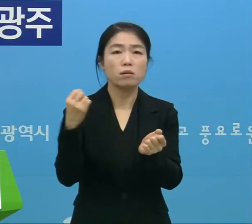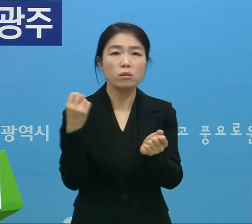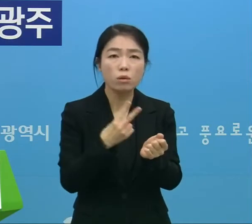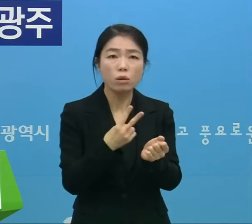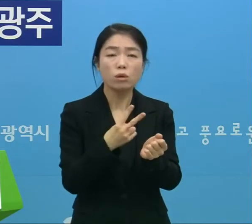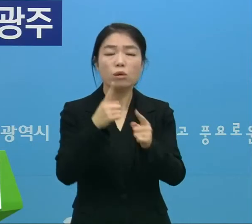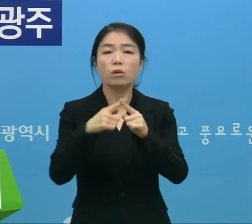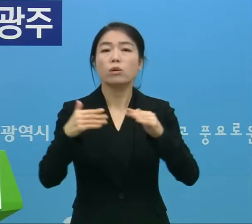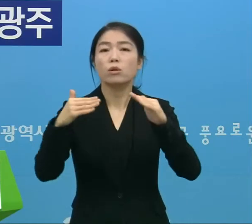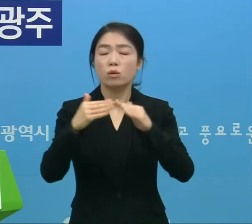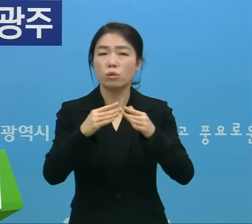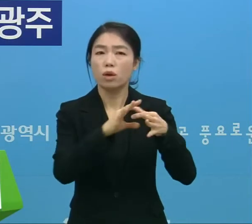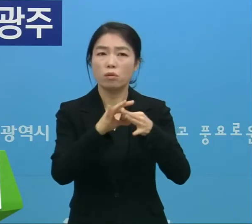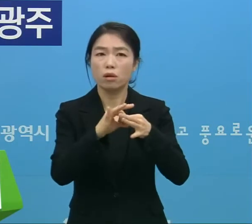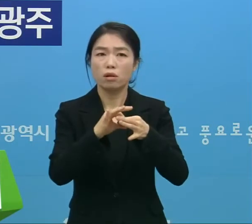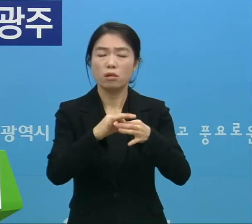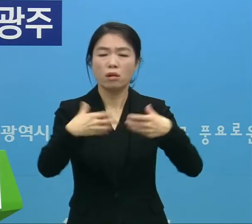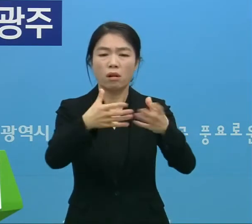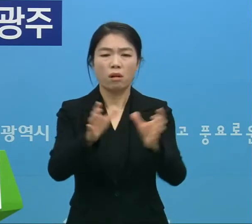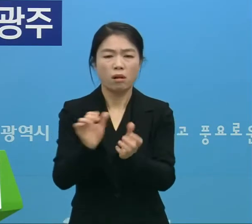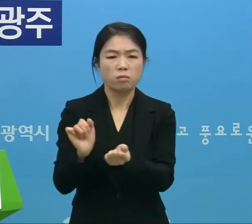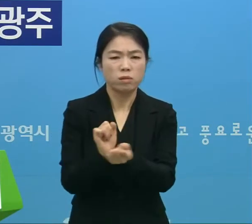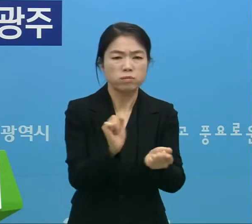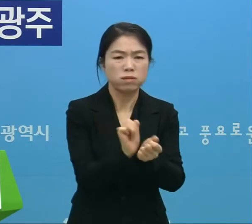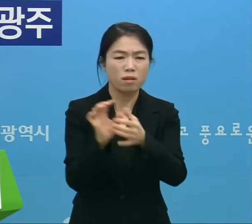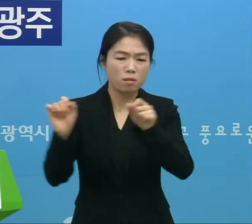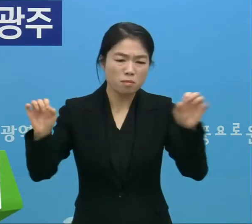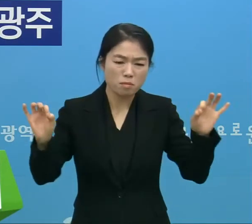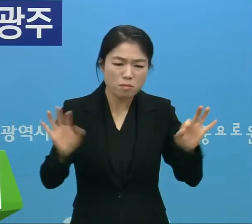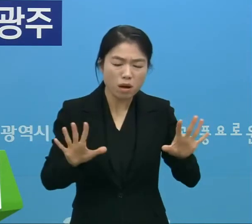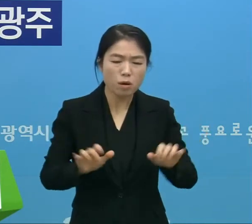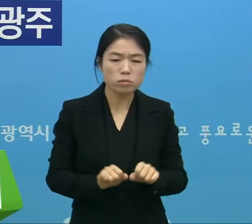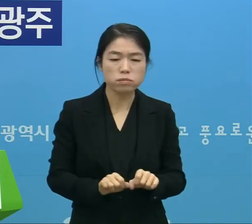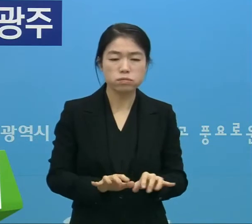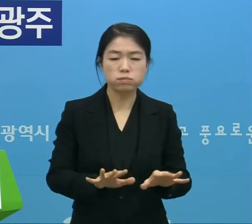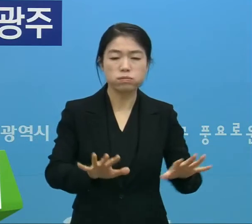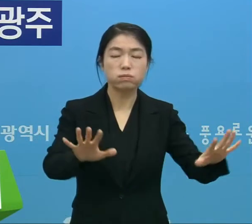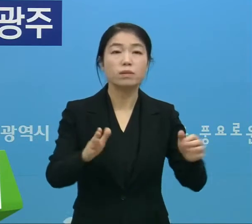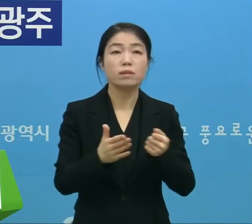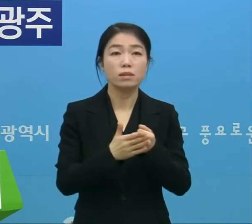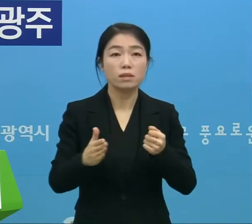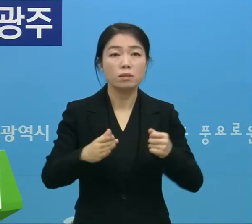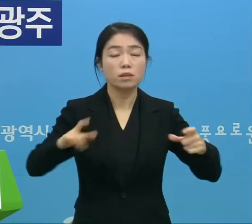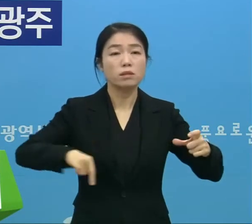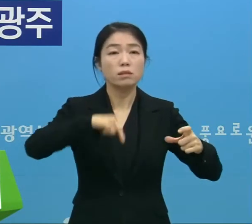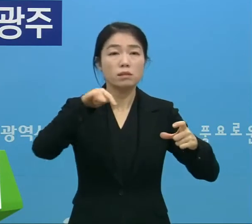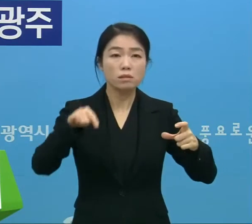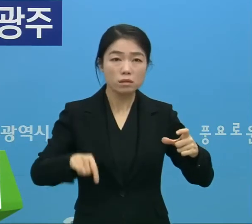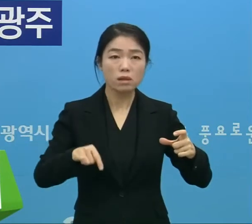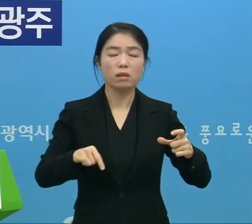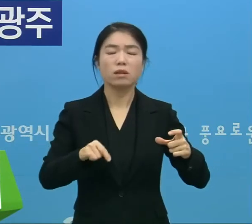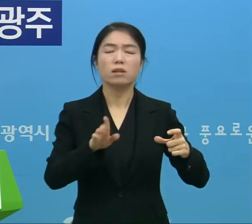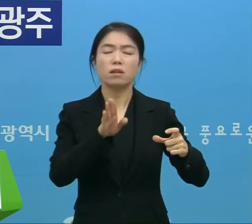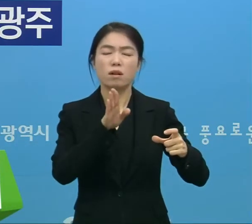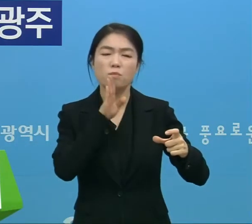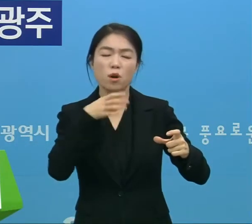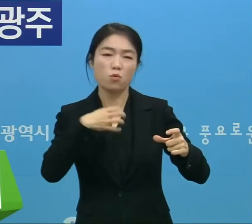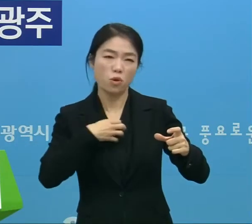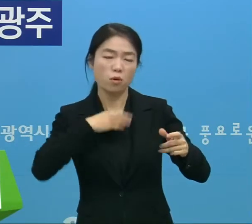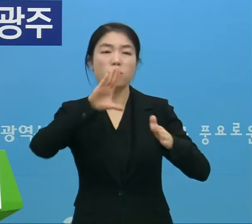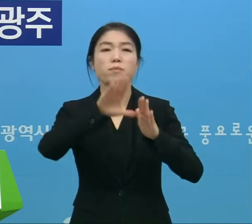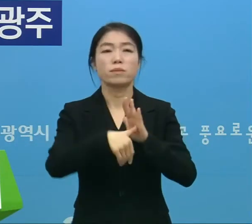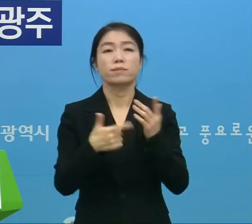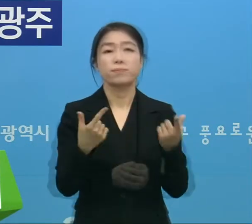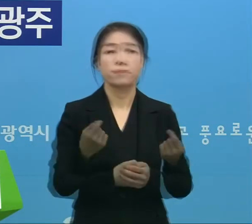교회 관련 대규모 집단 감염이 빠르게 확산되면서 지역사회가 절체절명의